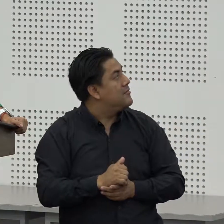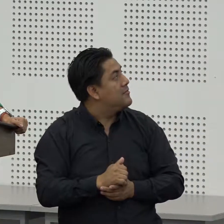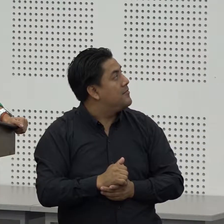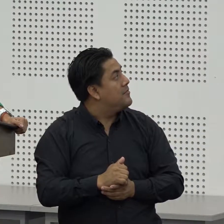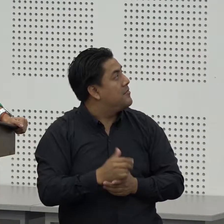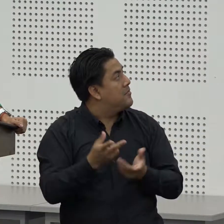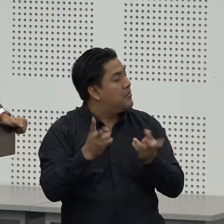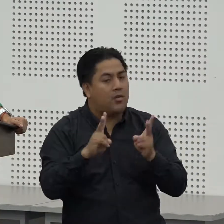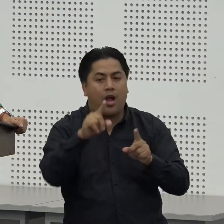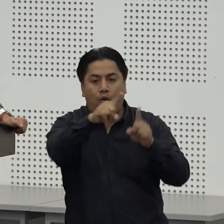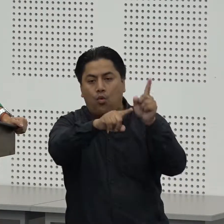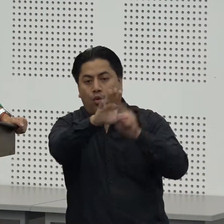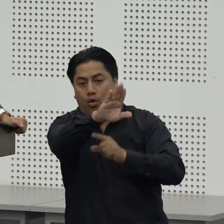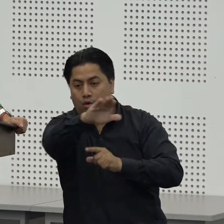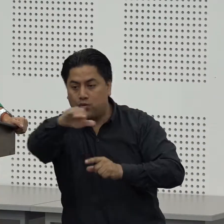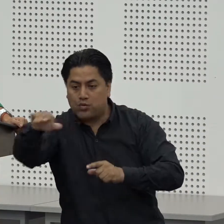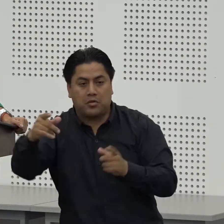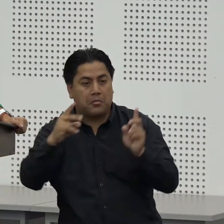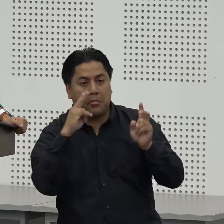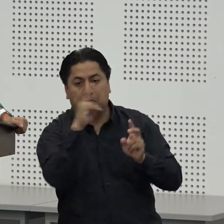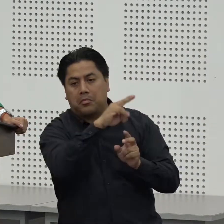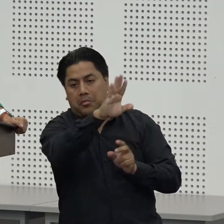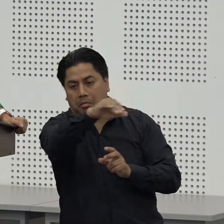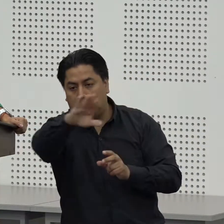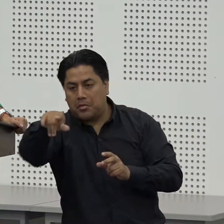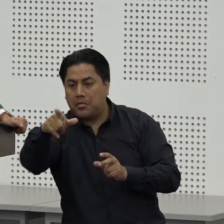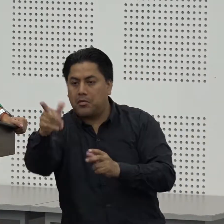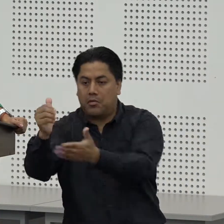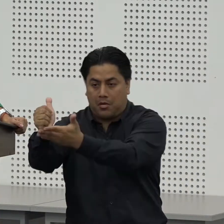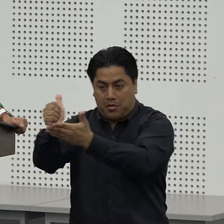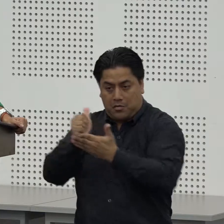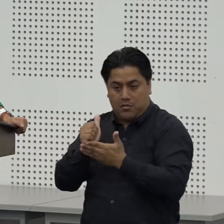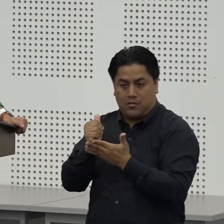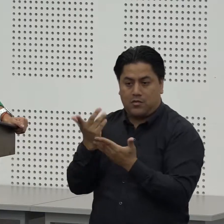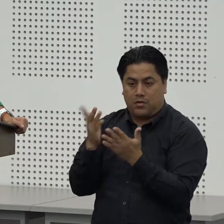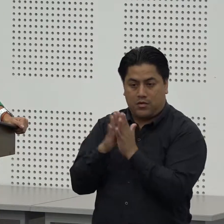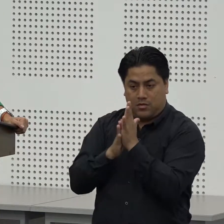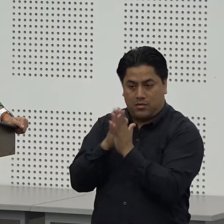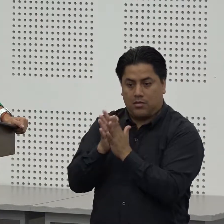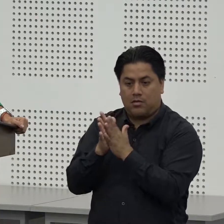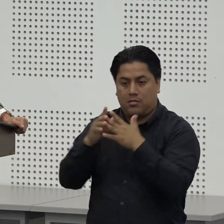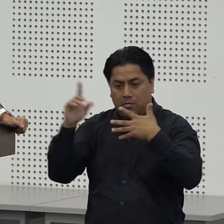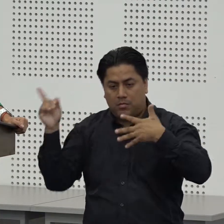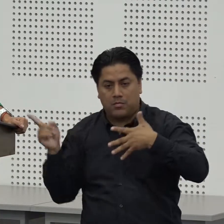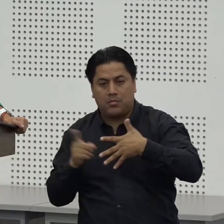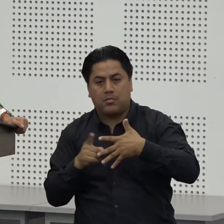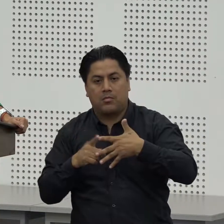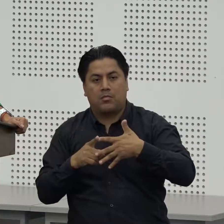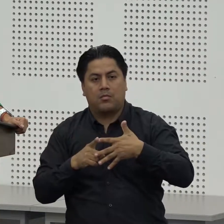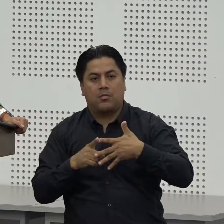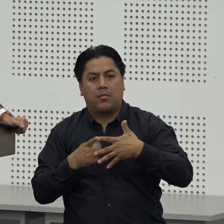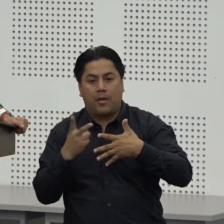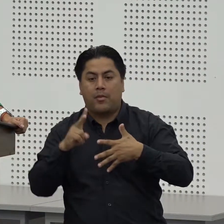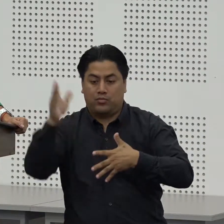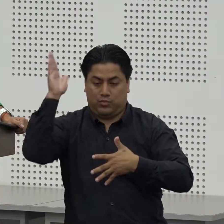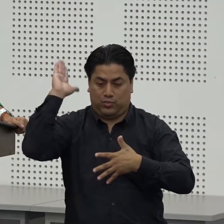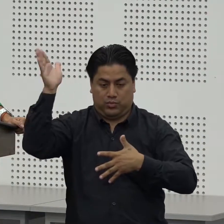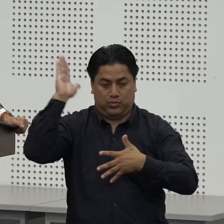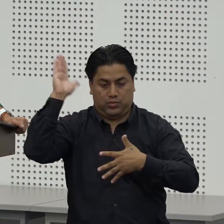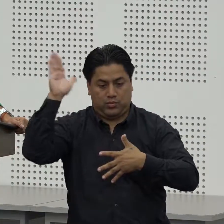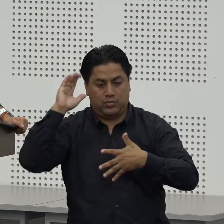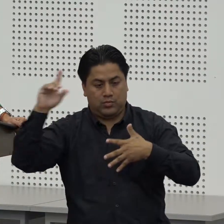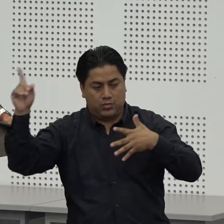bilingüe estudiantes como veíamos que son los beneficiarios directos también otros de los actores son los docentes